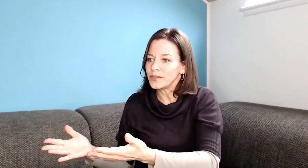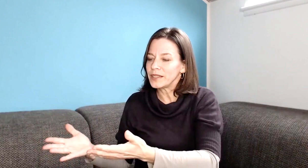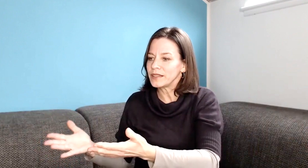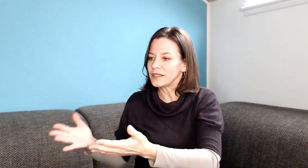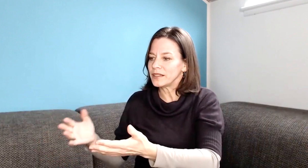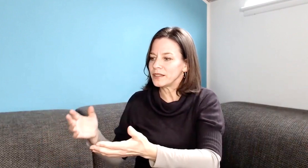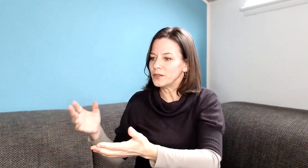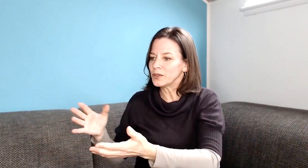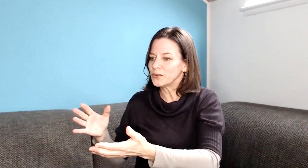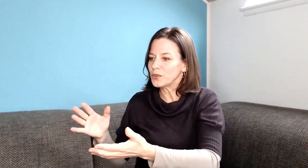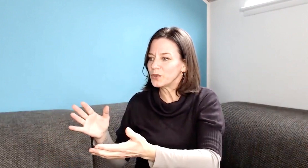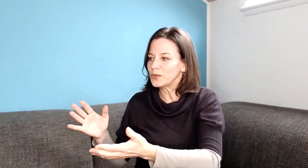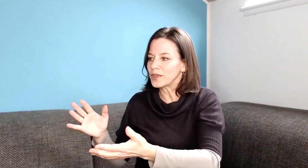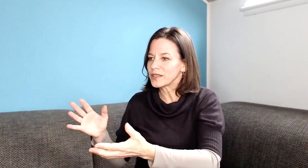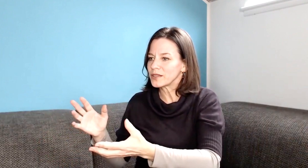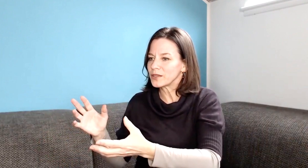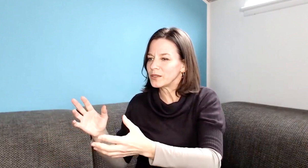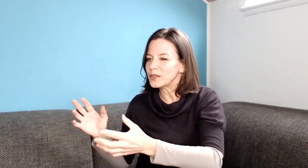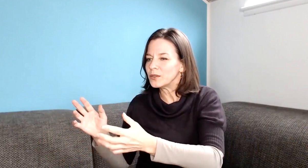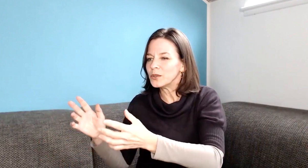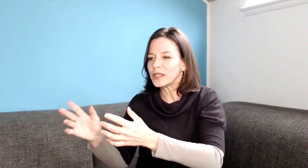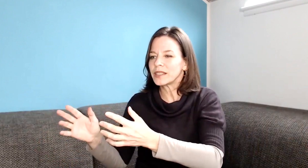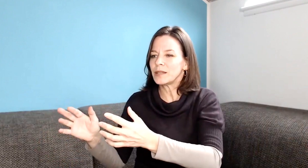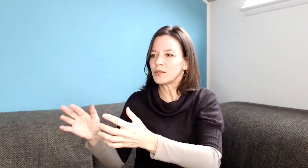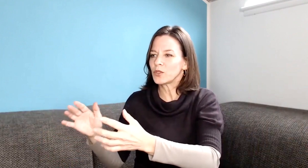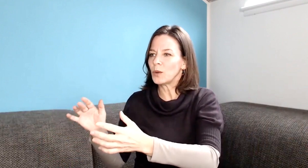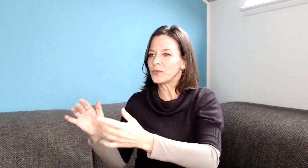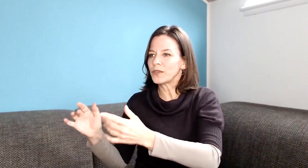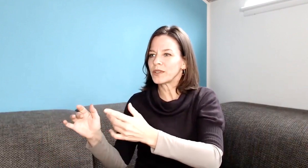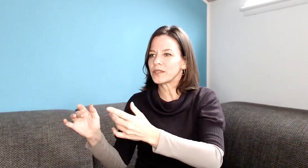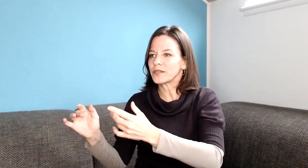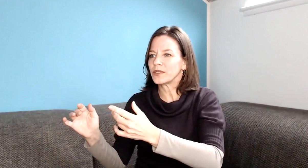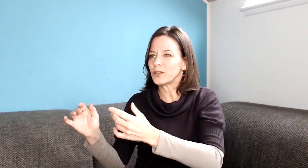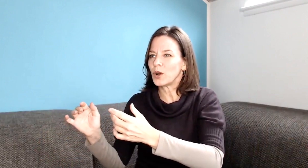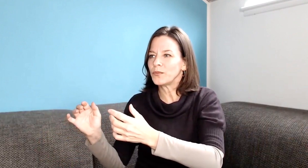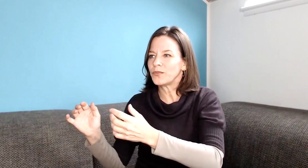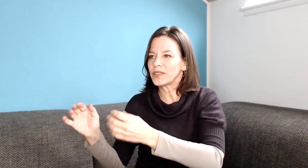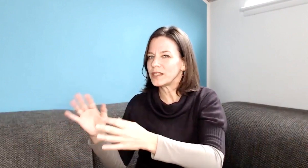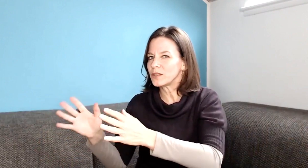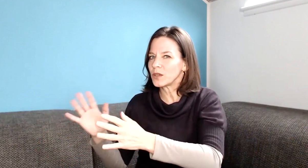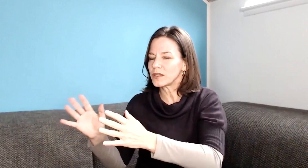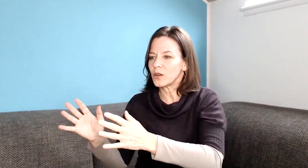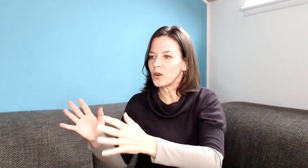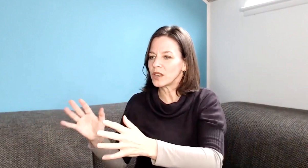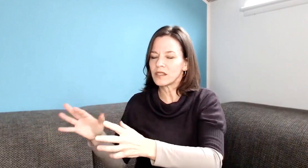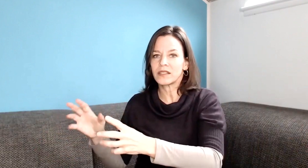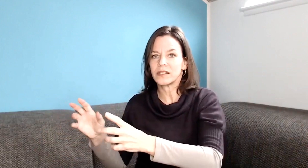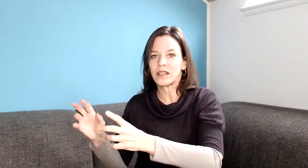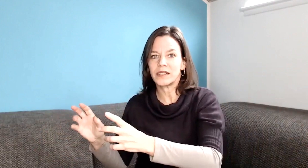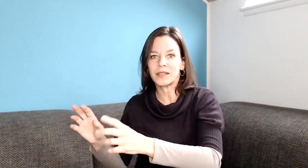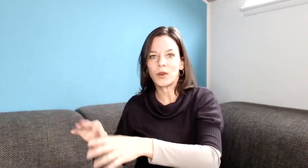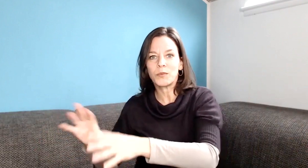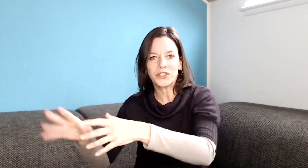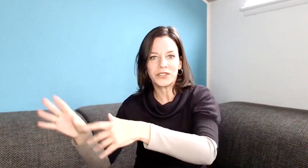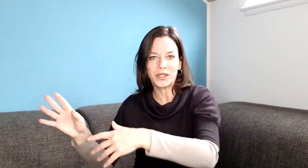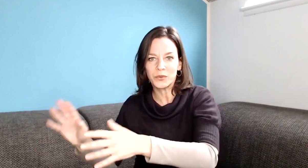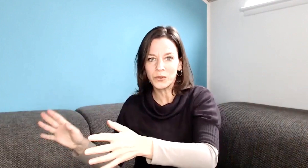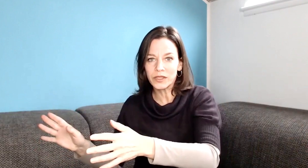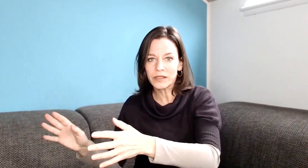wenn irgendwo was Unangenehmes kommt, etwas kommt, was ihr nicht so ganz geheuer ist, dass sie halt eben auch mal schnell googelt.